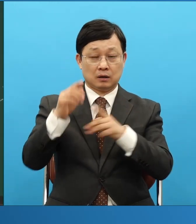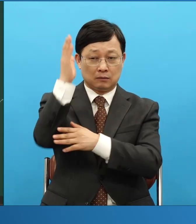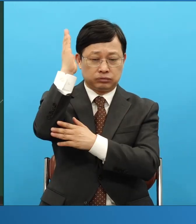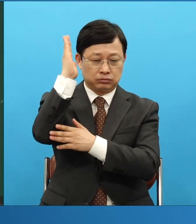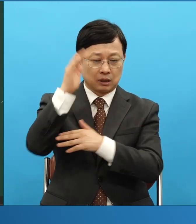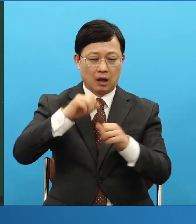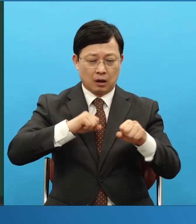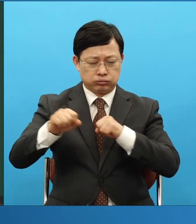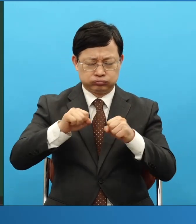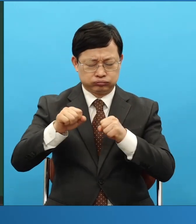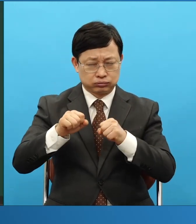아니